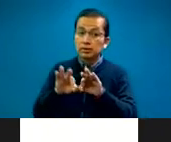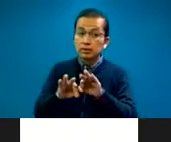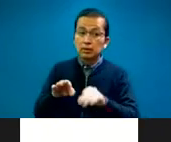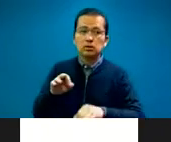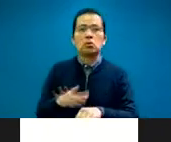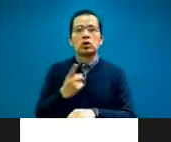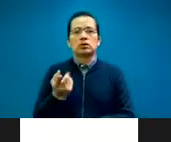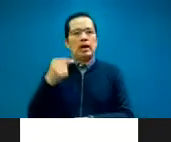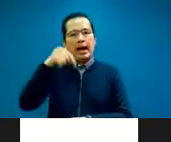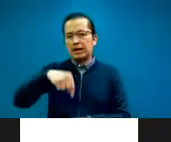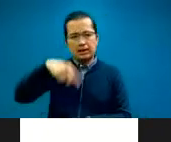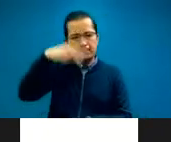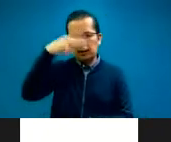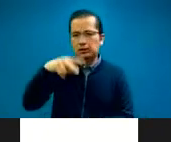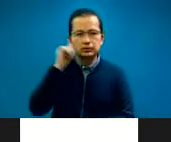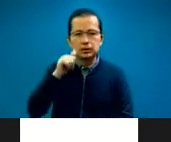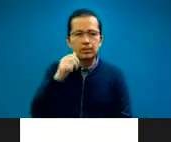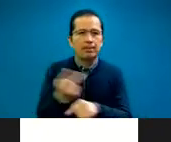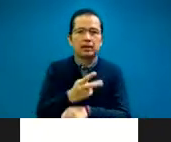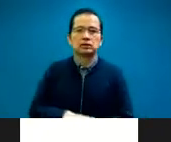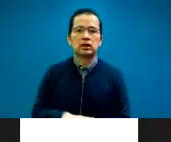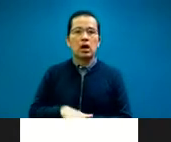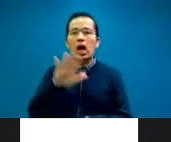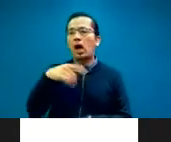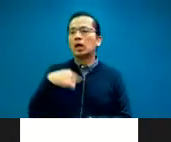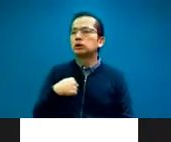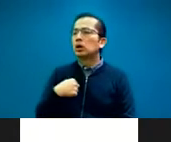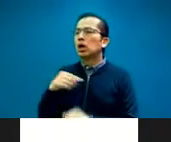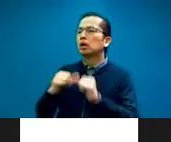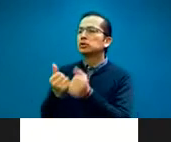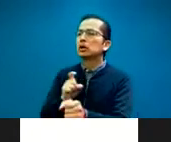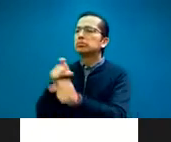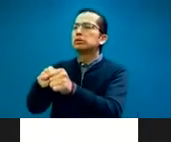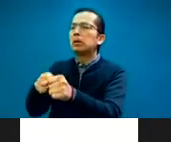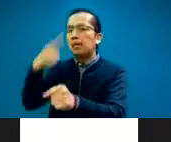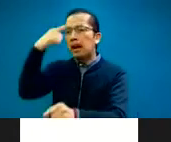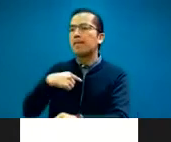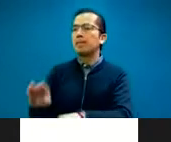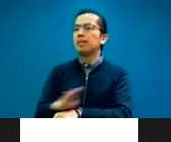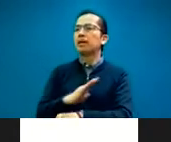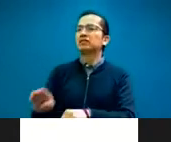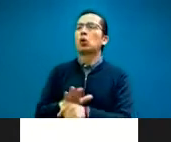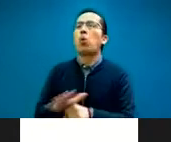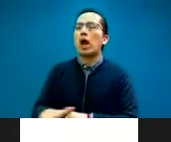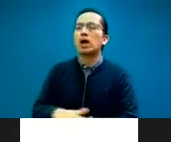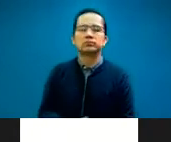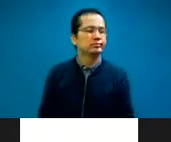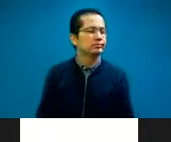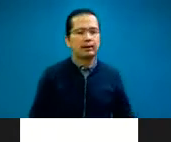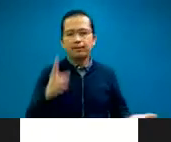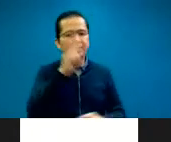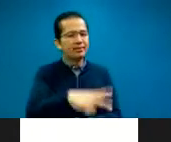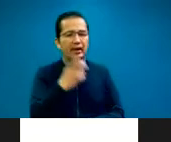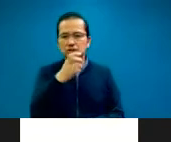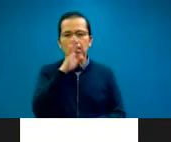México pasa muy seguido y qué gano, qué beneficio me da pertenecer a una asociación. Y creo que ese es el enfoque incorrecto. Uno entra a una asociación no tanto para